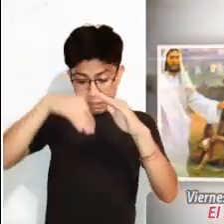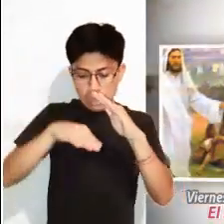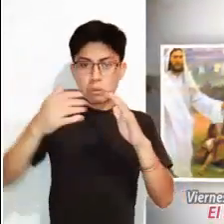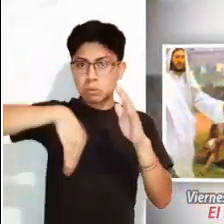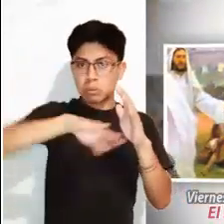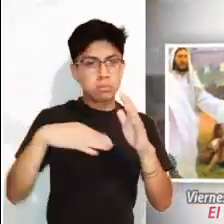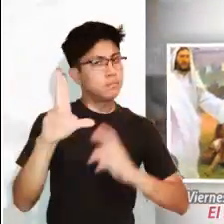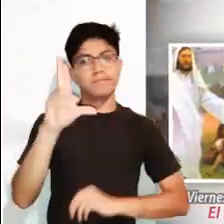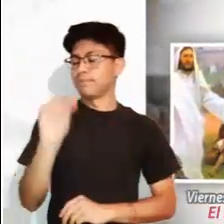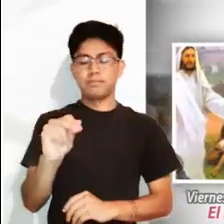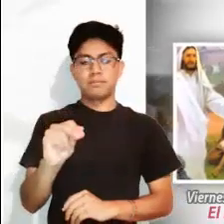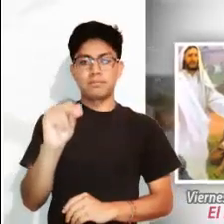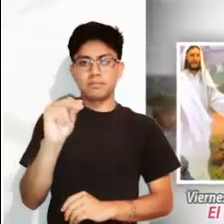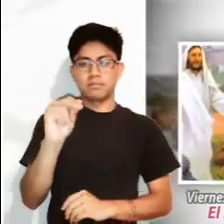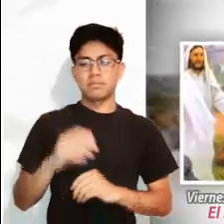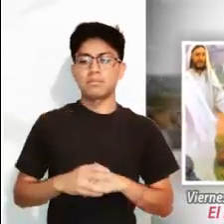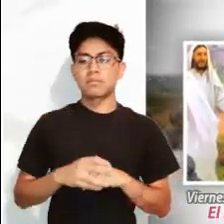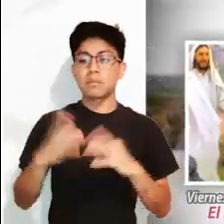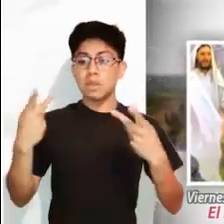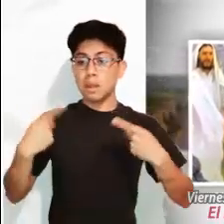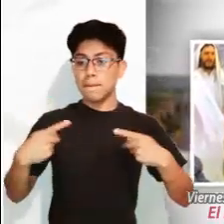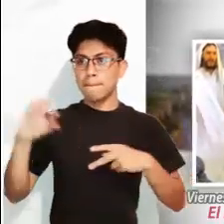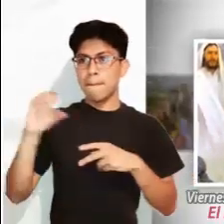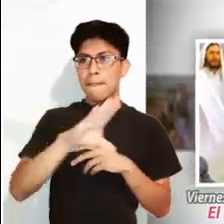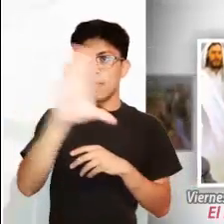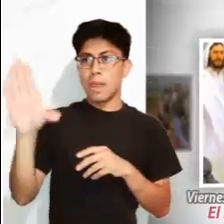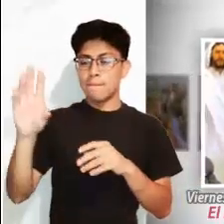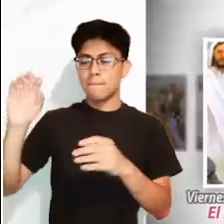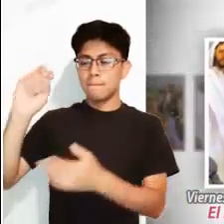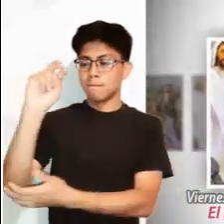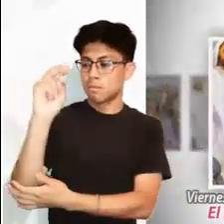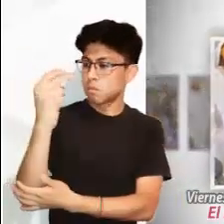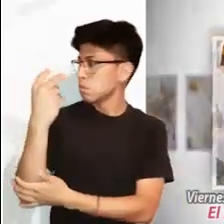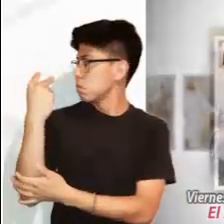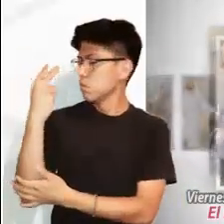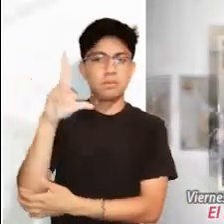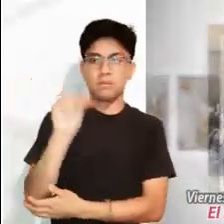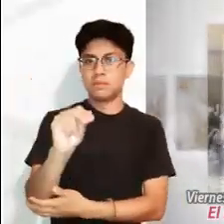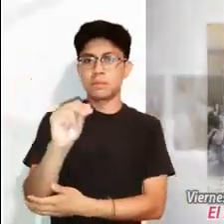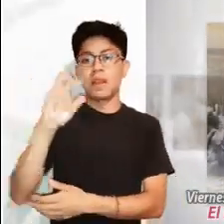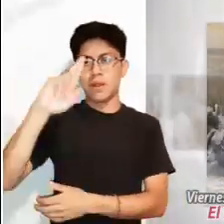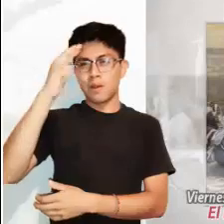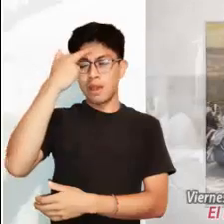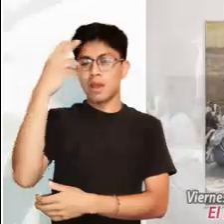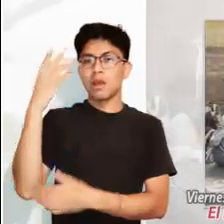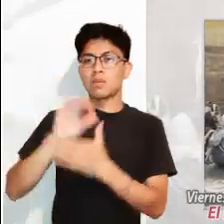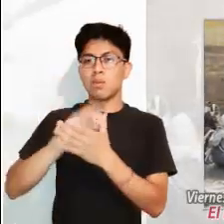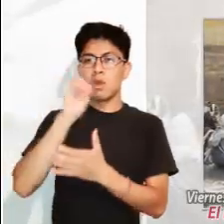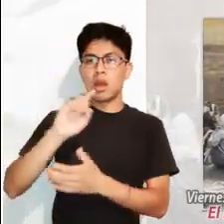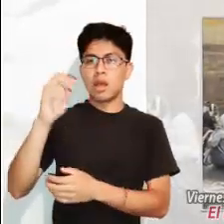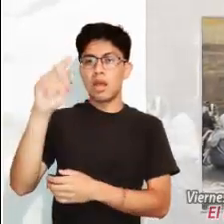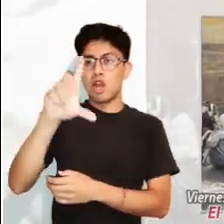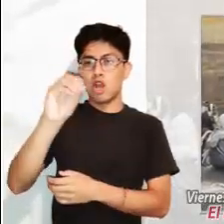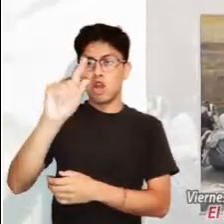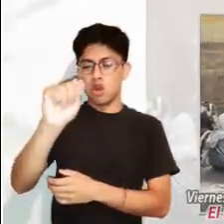Aquel día el que esté en la azotea y tenga sus cosas en la casa, que no baje a recogerlas. Y el que esté en el campo, que no mire hacia